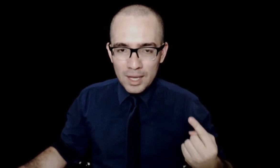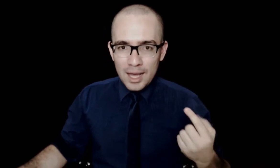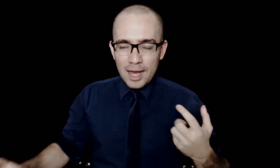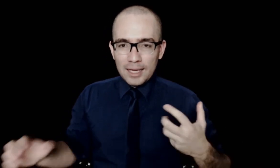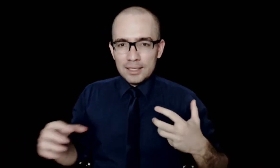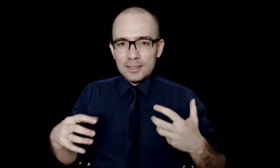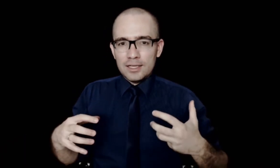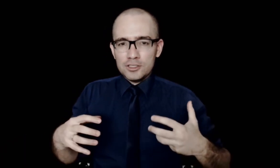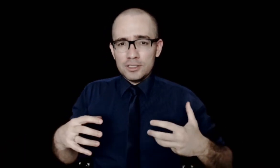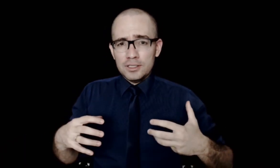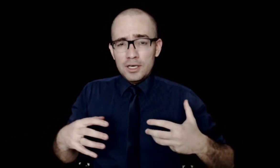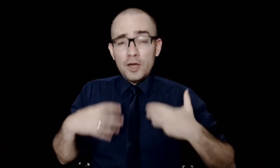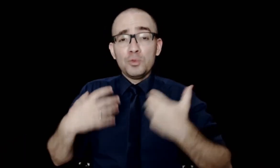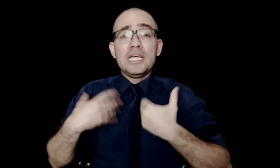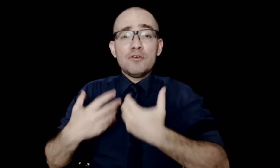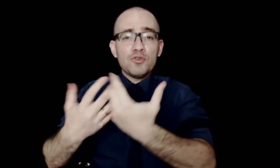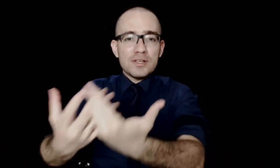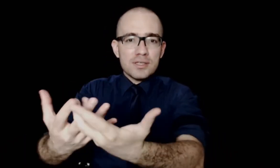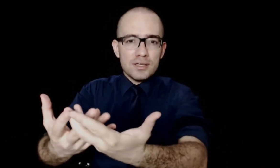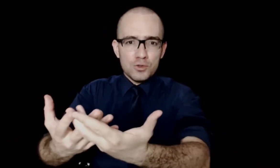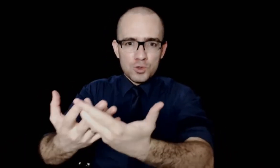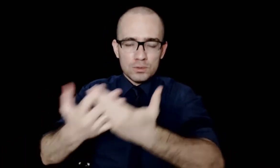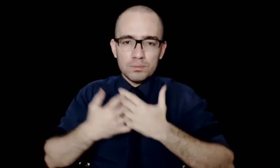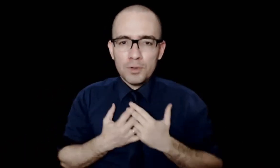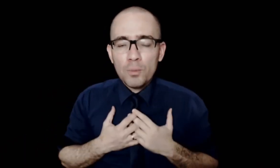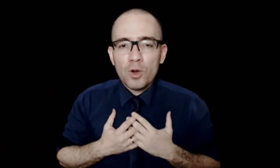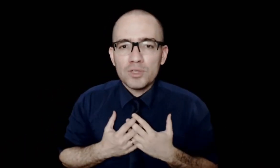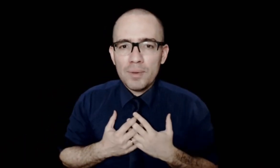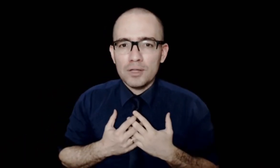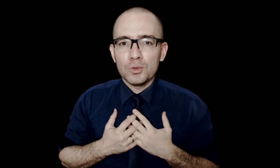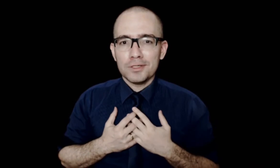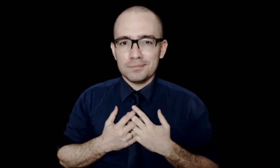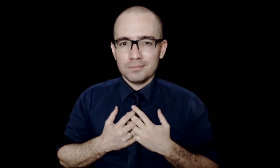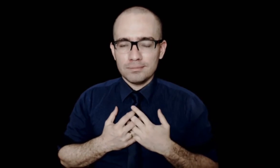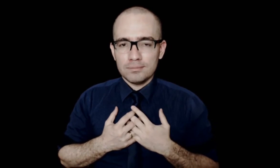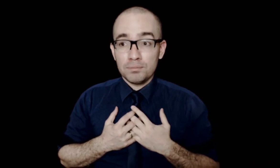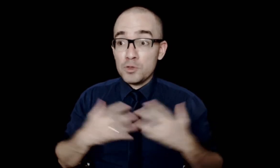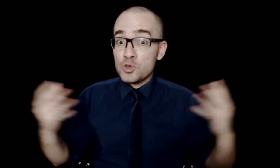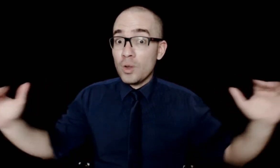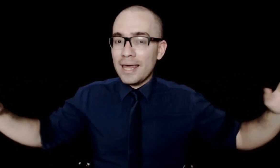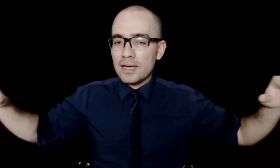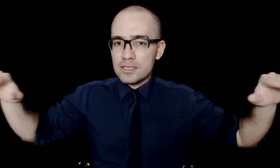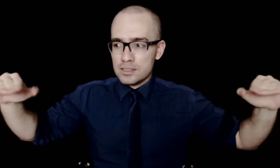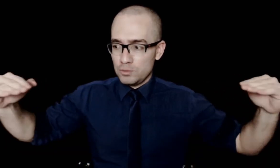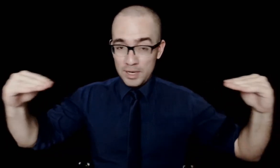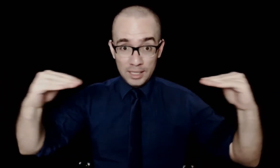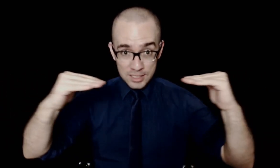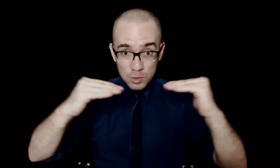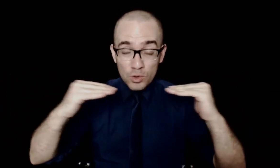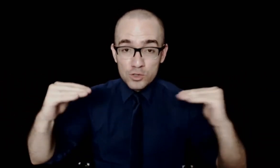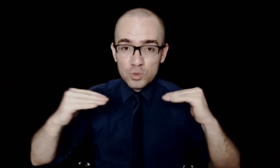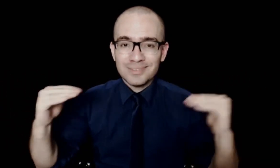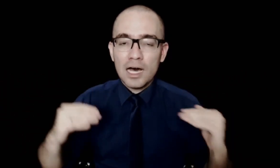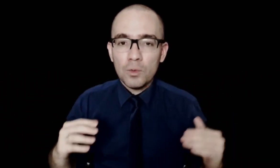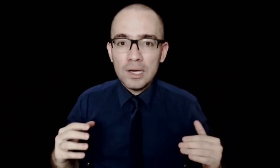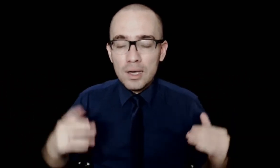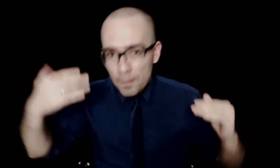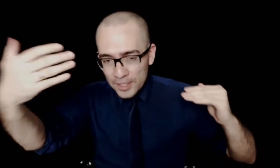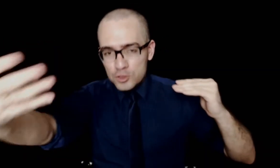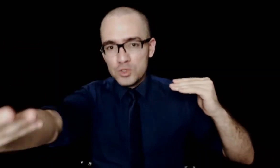aquela ideia de que eu devo fazer isso pelo próprio trabalhador, pelos colegas, uma relação horizontal, pela